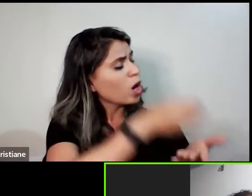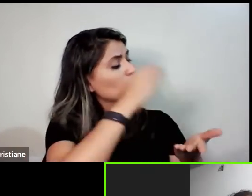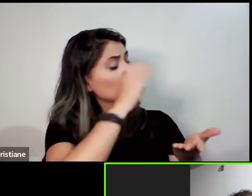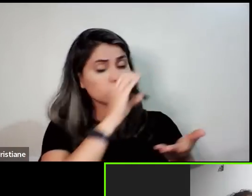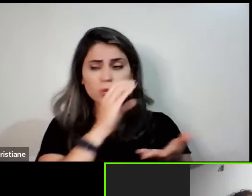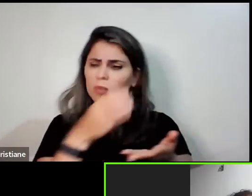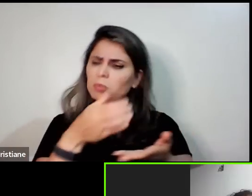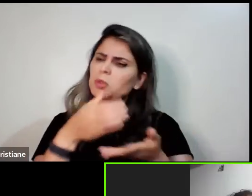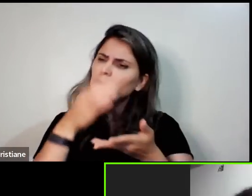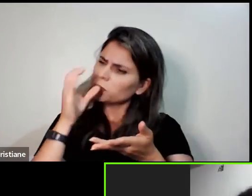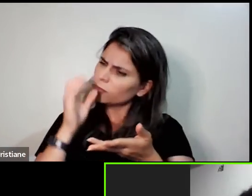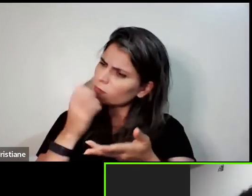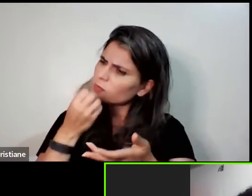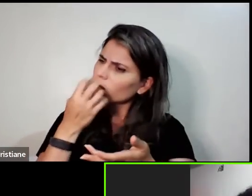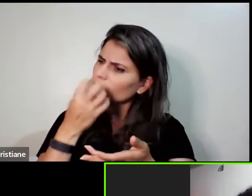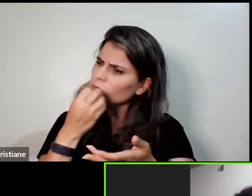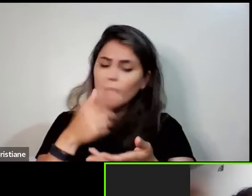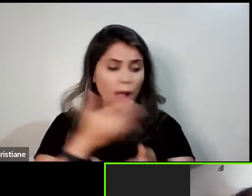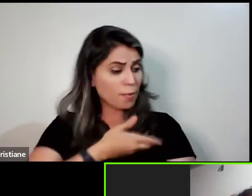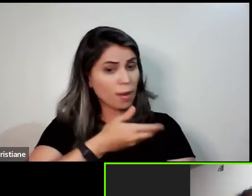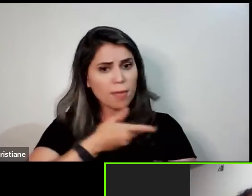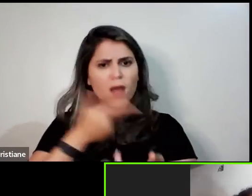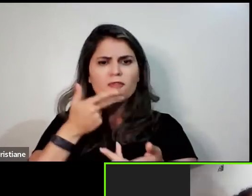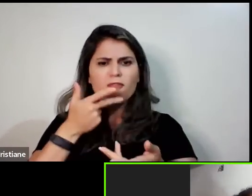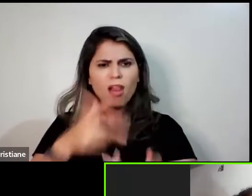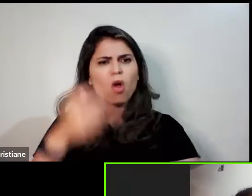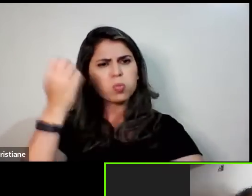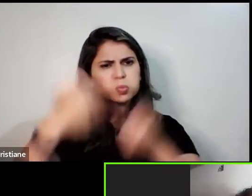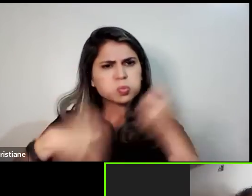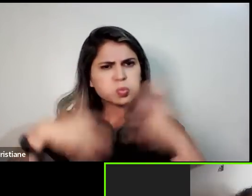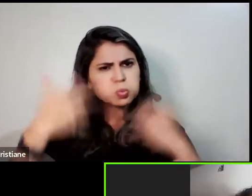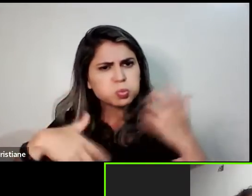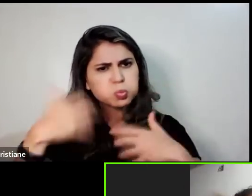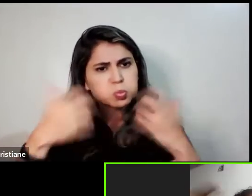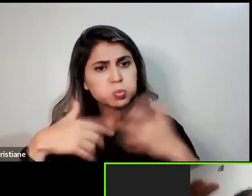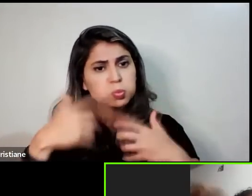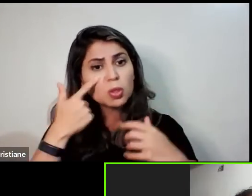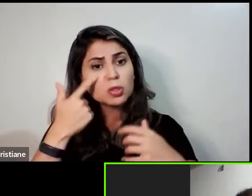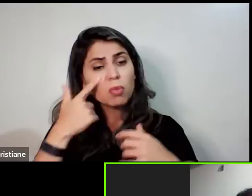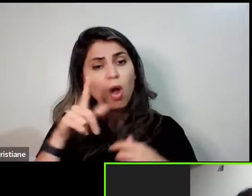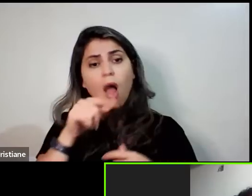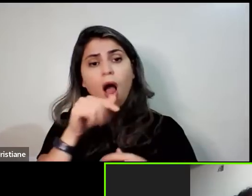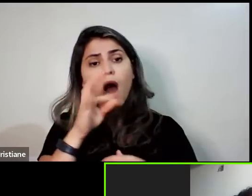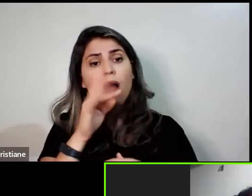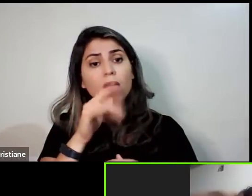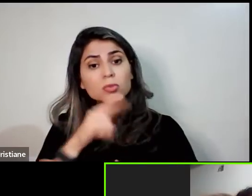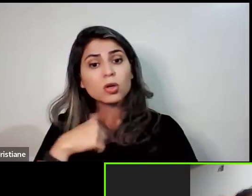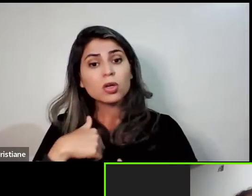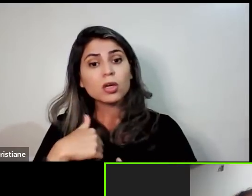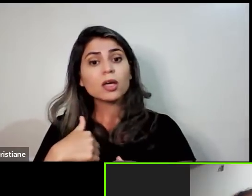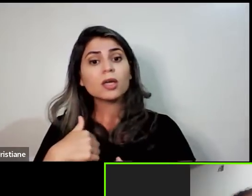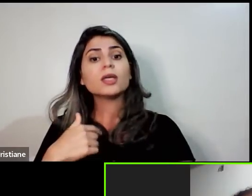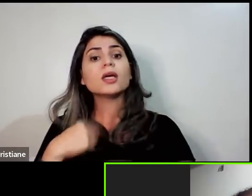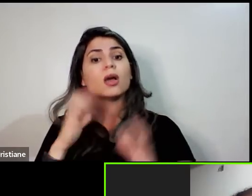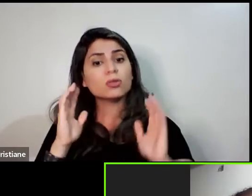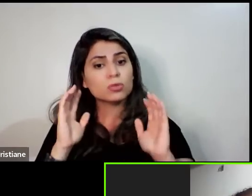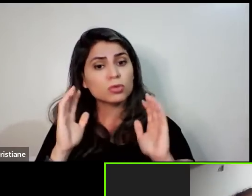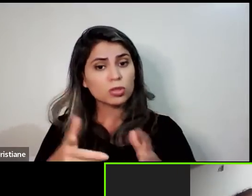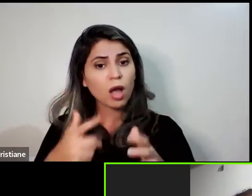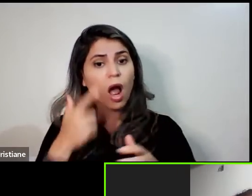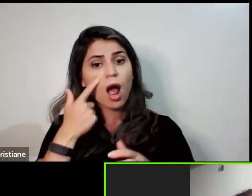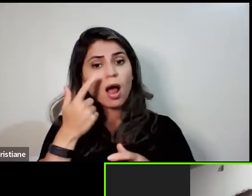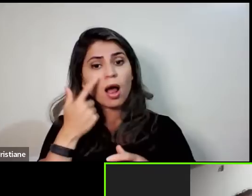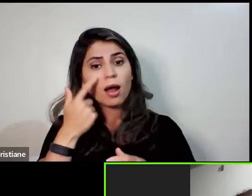E já faz... Como eu já te falei, já é a terceira vez que eu assisto, já é a segunda que eu participo com você.